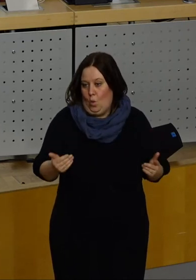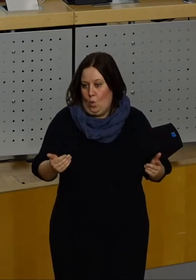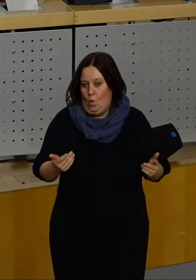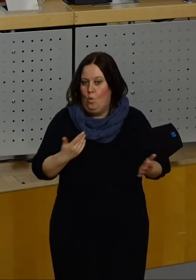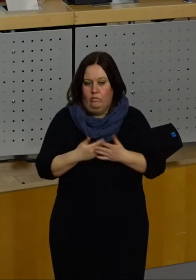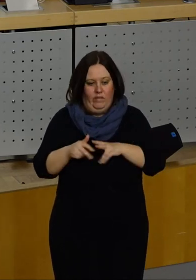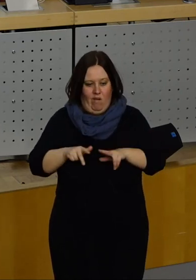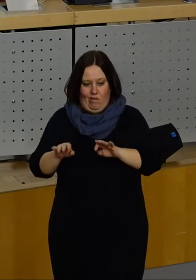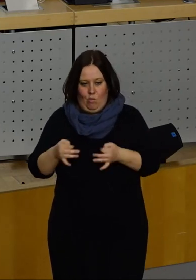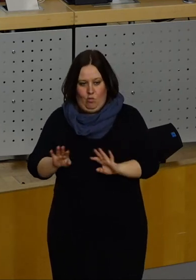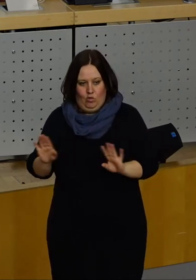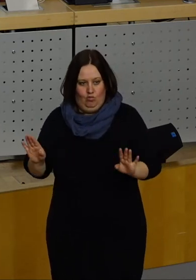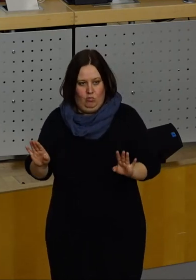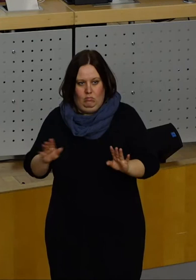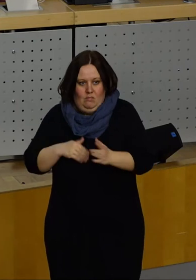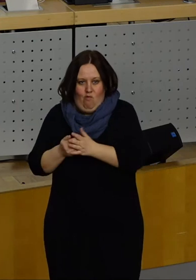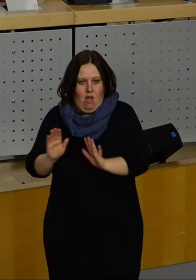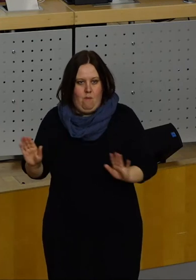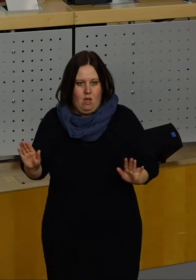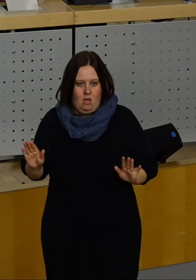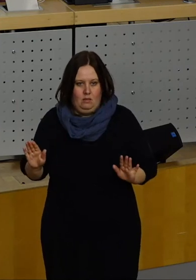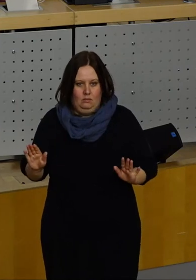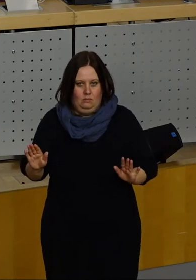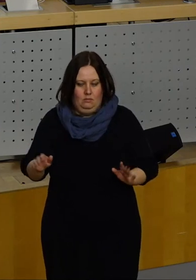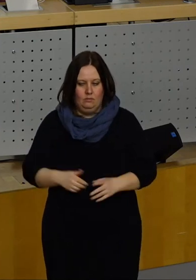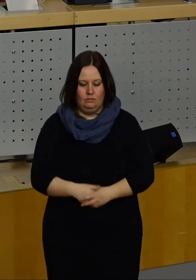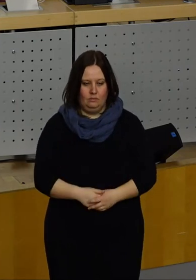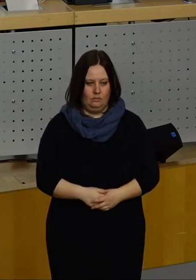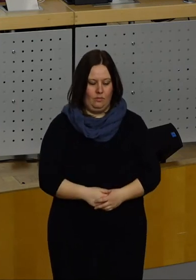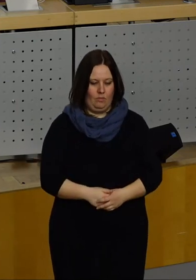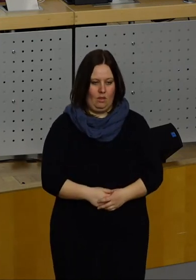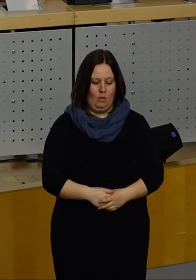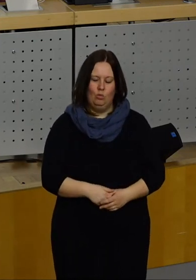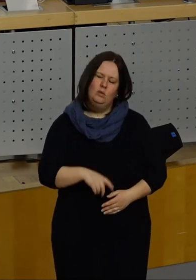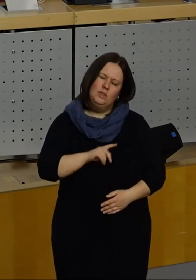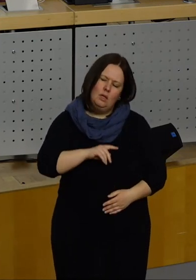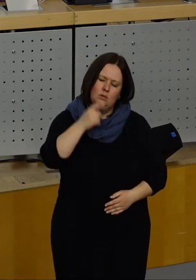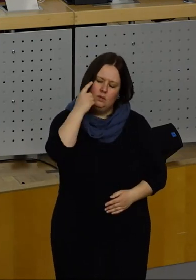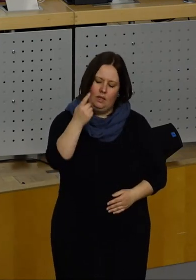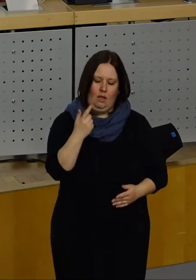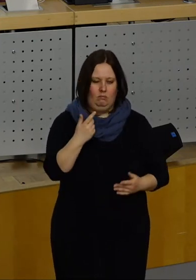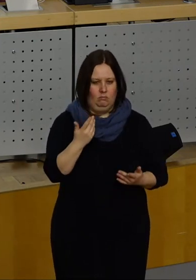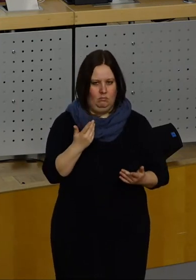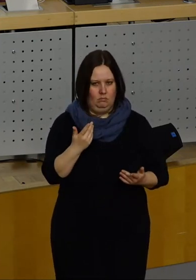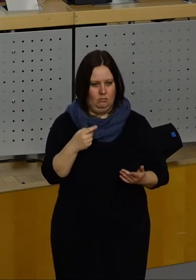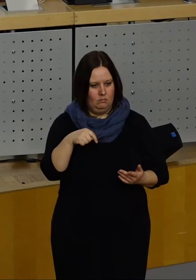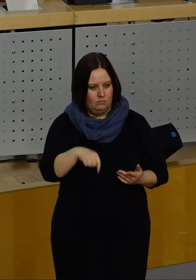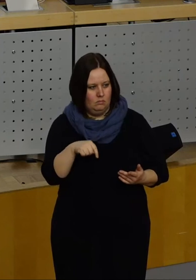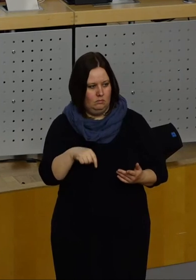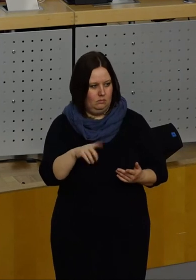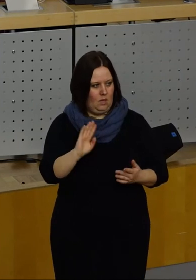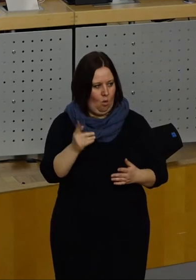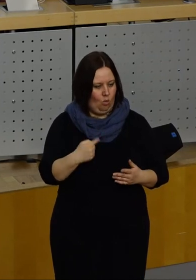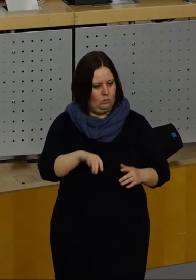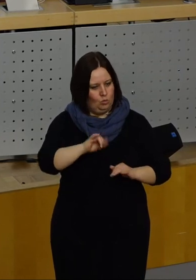es die Verwaltung nicht, dazu ist sie schlicht nicht da. Meine Damen und Herren, ich glaube in diesem, darüber müssen